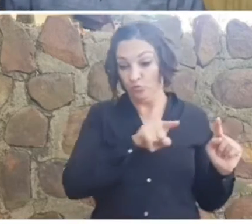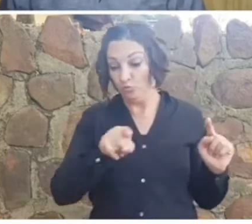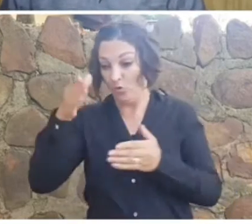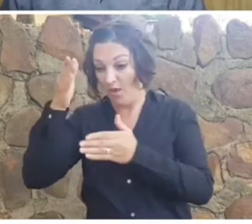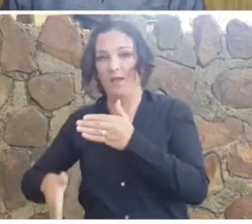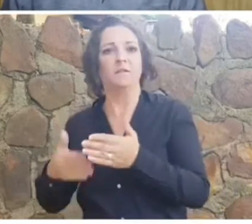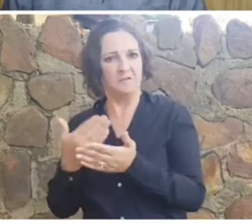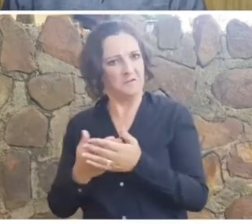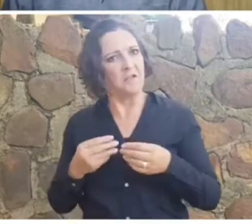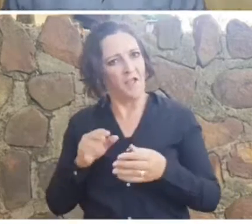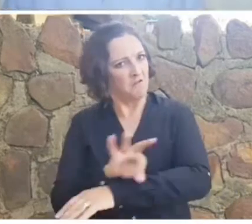sien hulle dit hier.